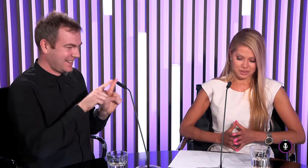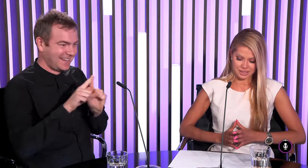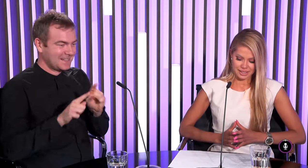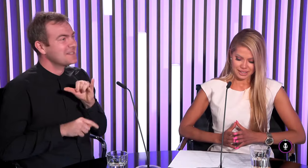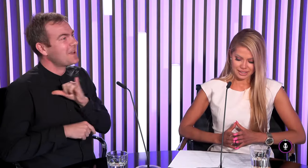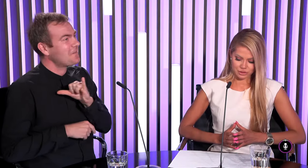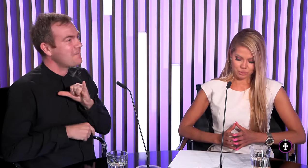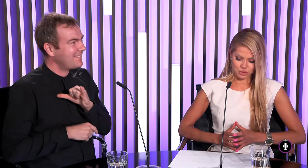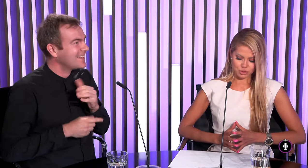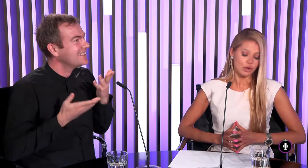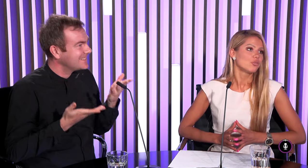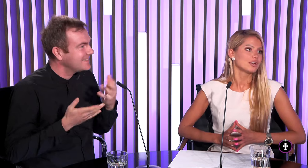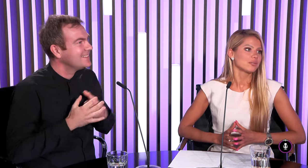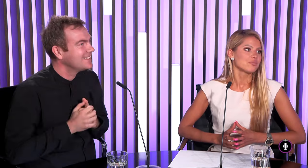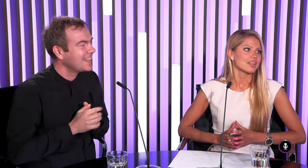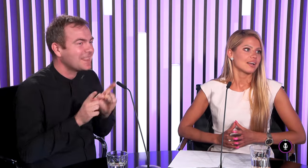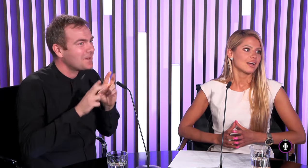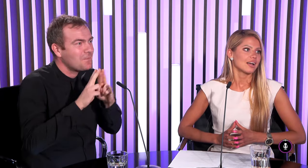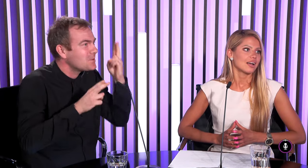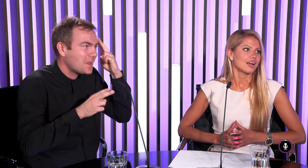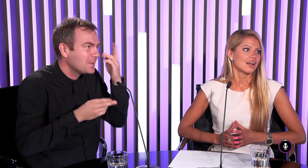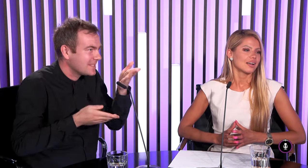že čo by niekto možno o neúveril